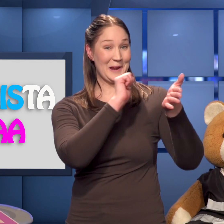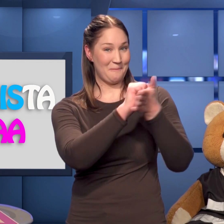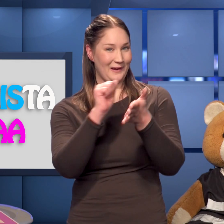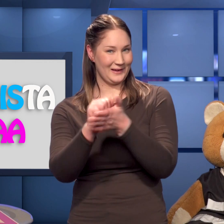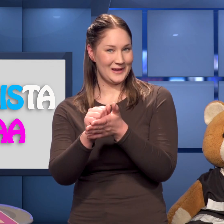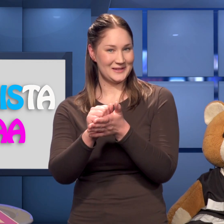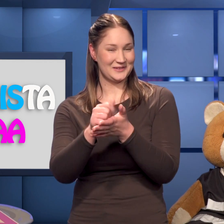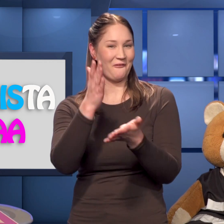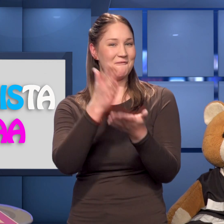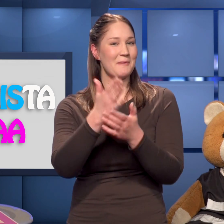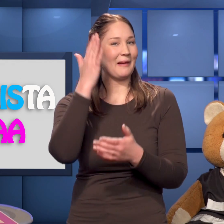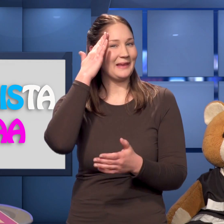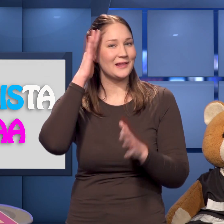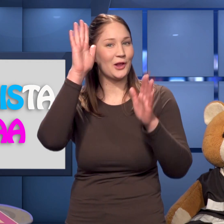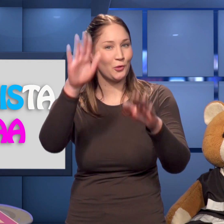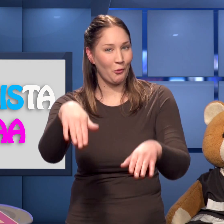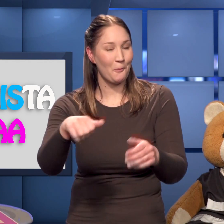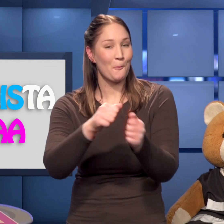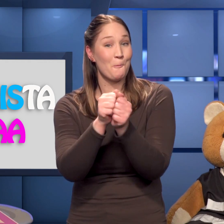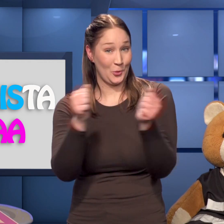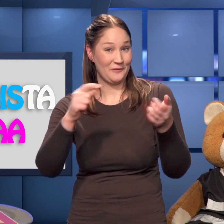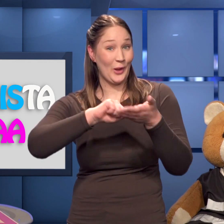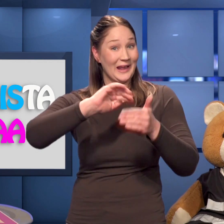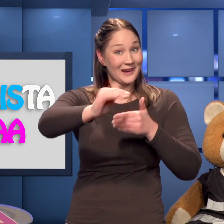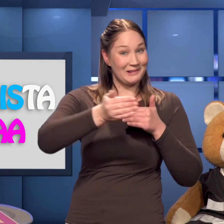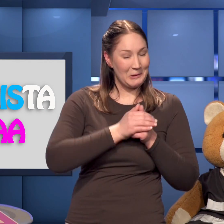Tunnistat ja tiedät varmasti ja monia liikennemerkkejä, mutta kerrataanpa hiukan.